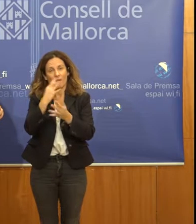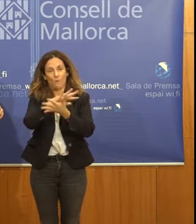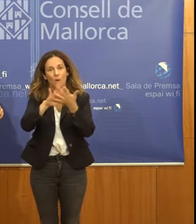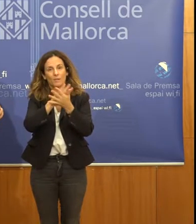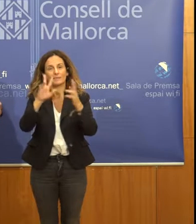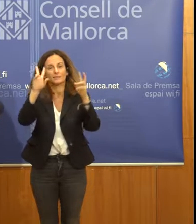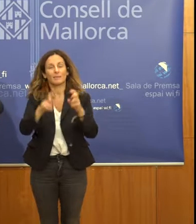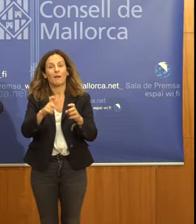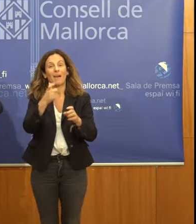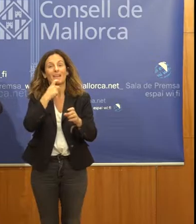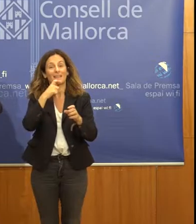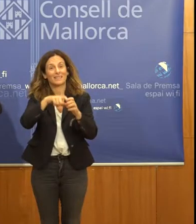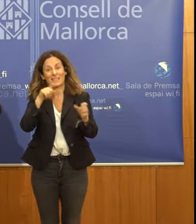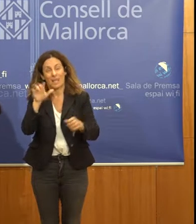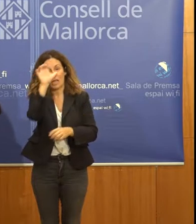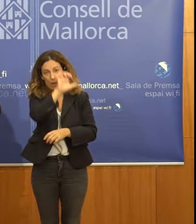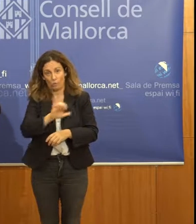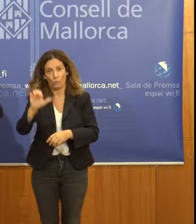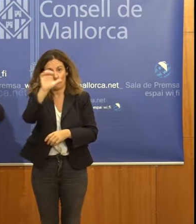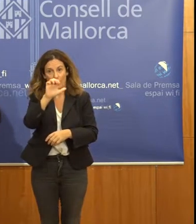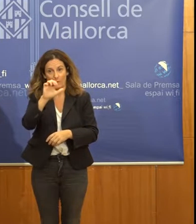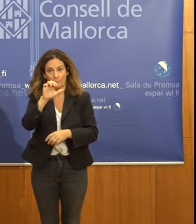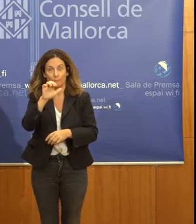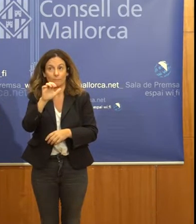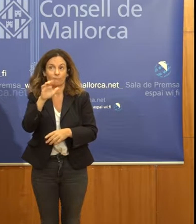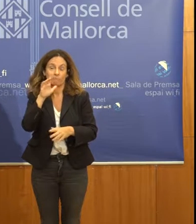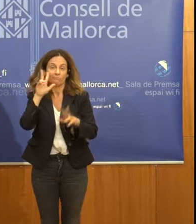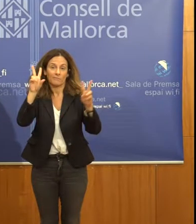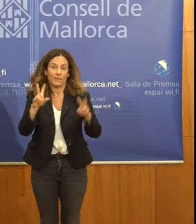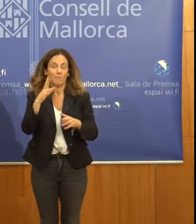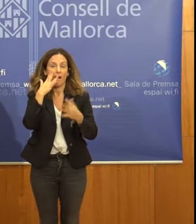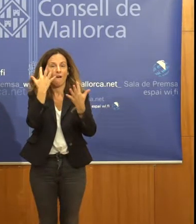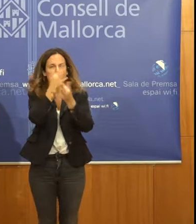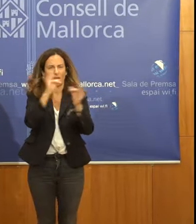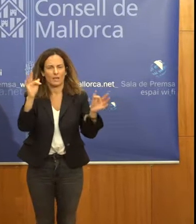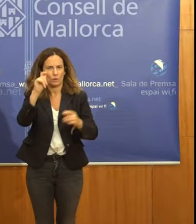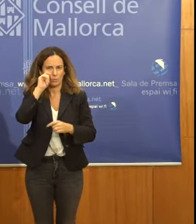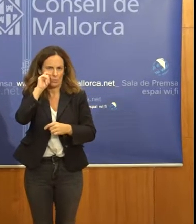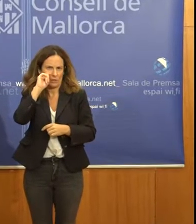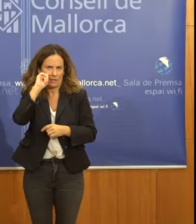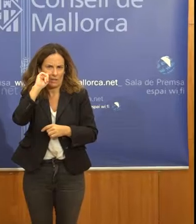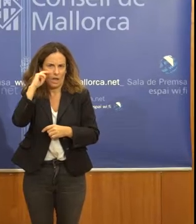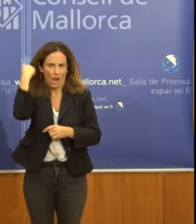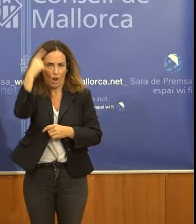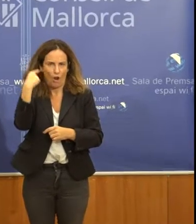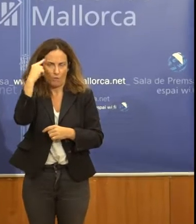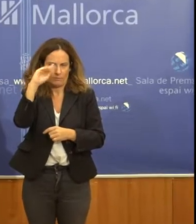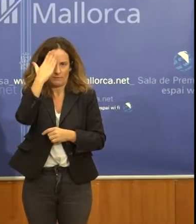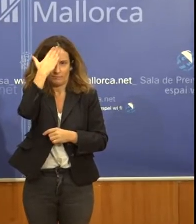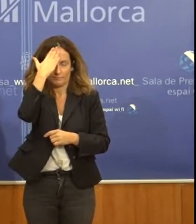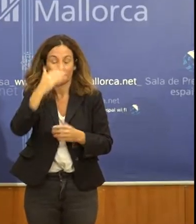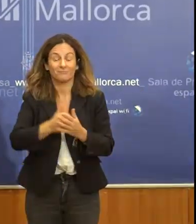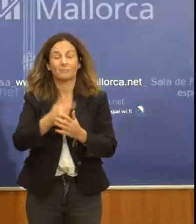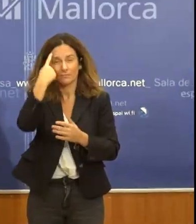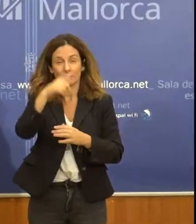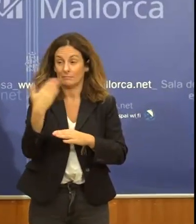principal fira turística que es fa a Londres. Sabem des de fa uns mesos que el govern preveu dins de l'àmbit turístic